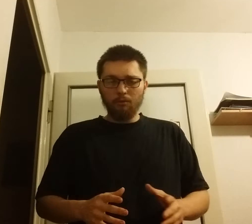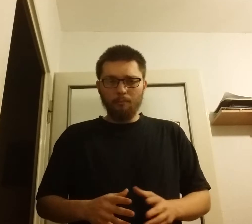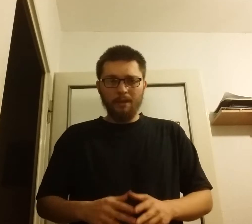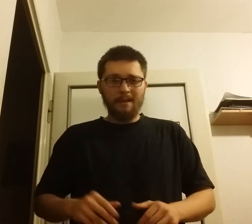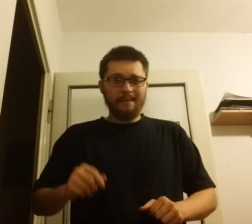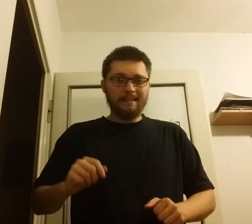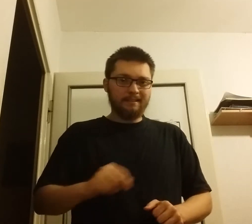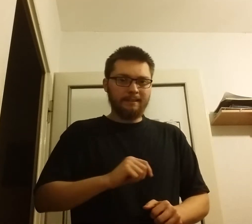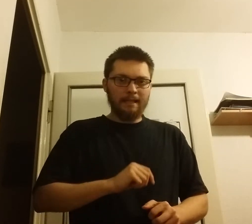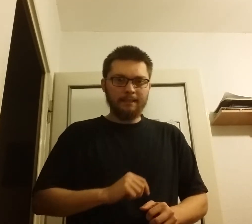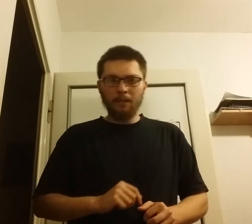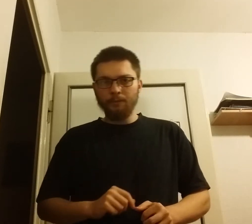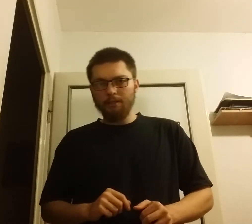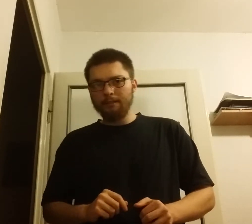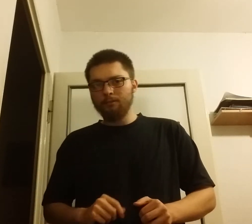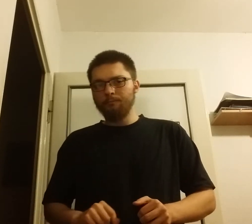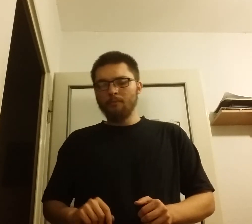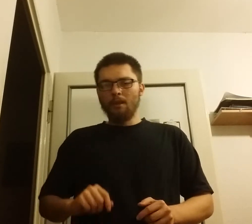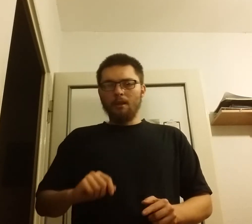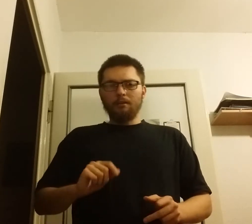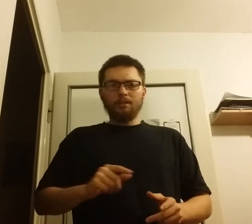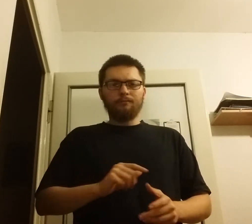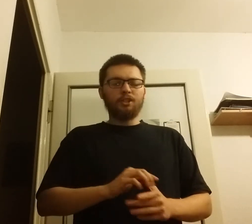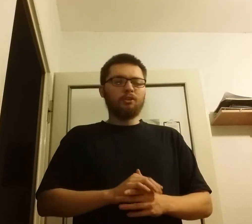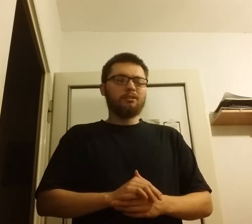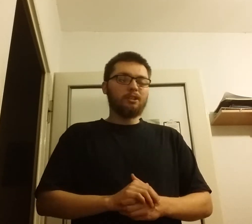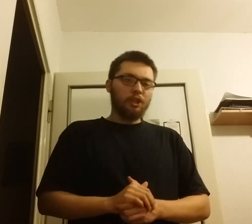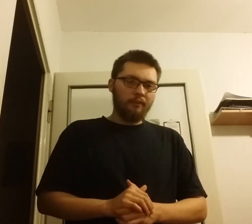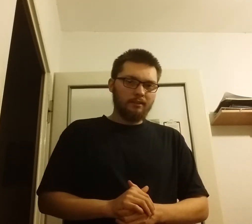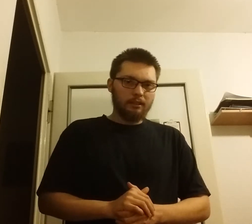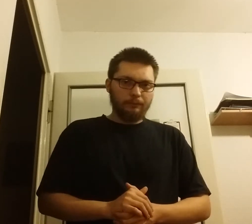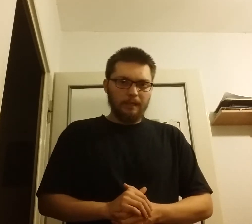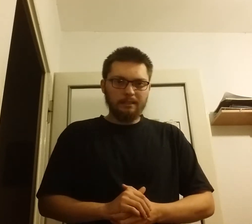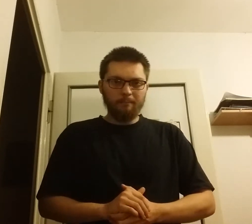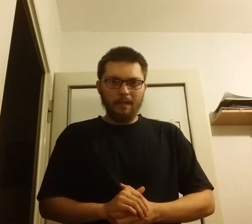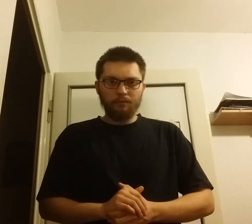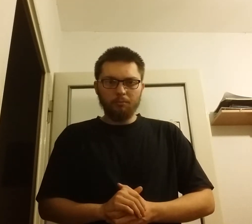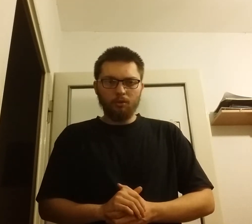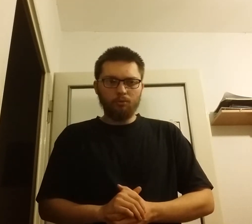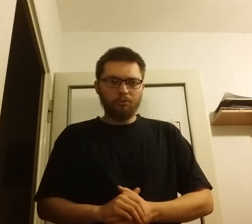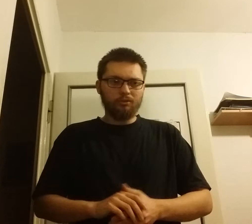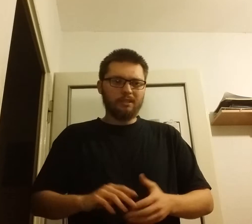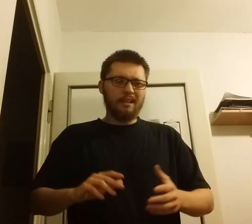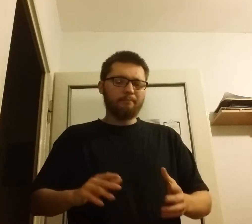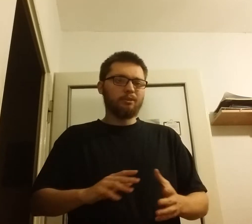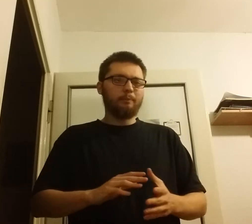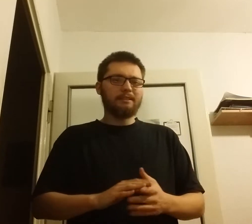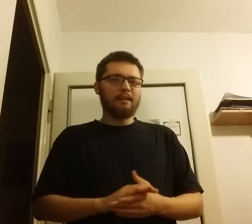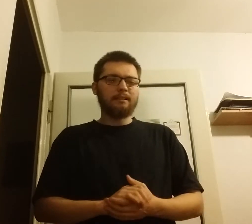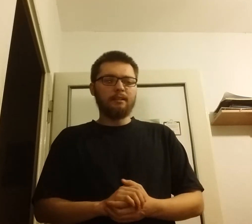Europie zgadzają się na to. W 1921 roku zostaje podpisany